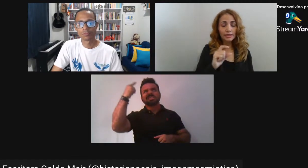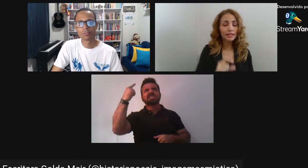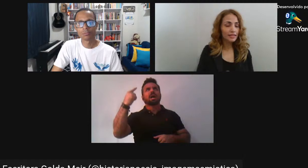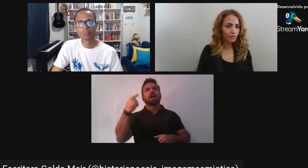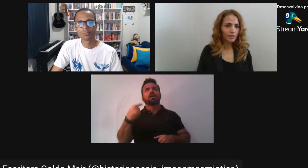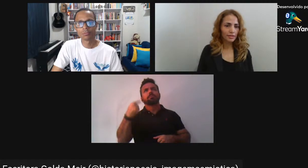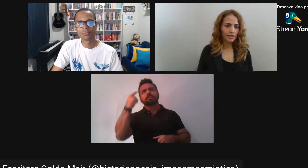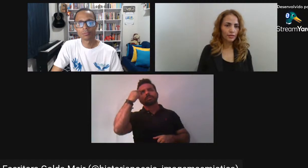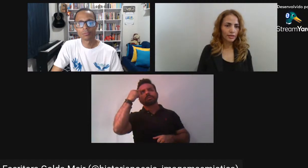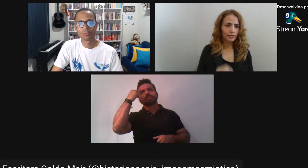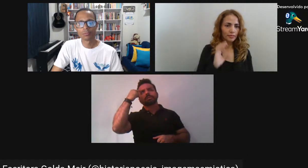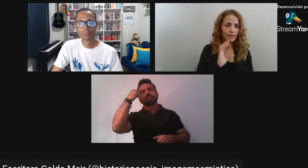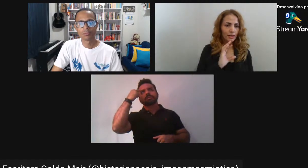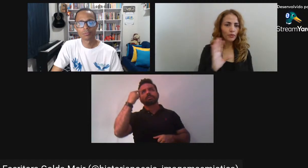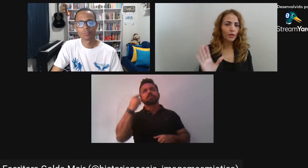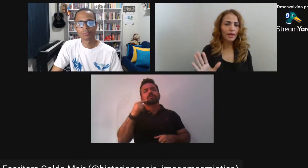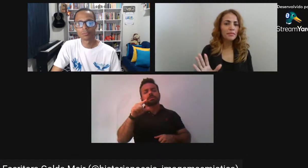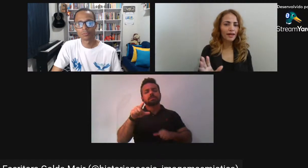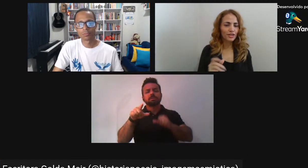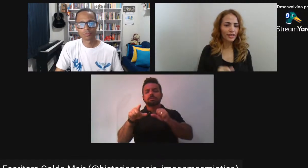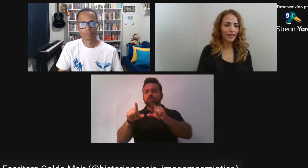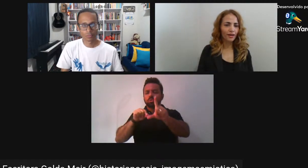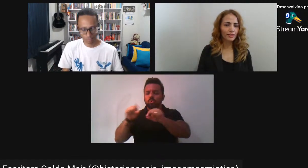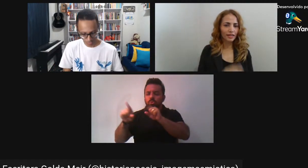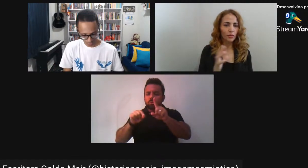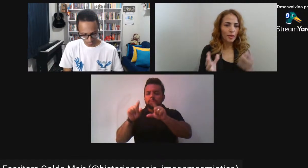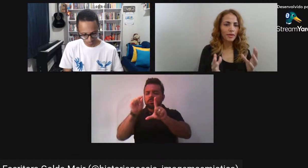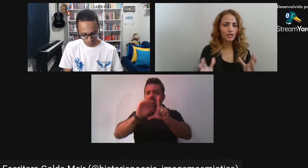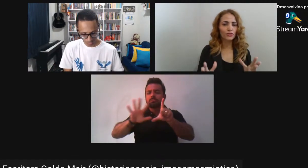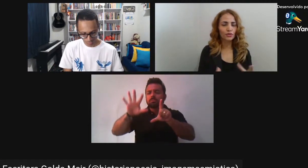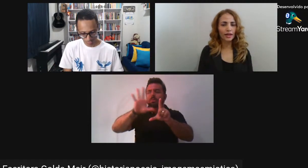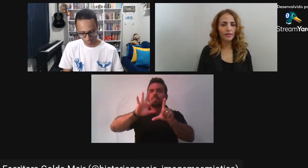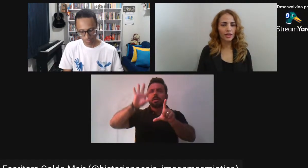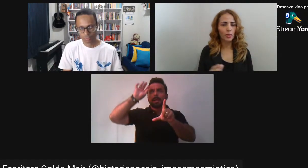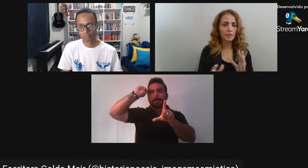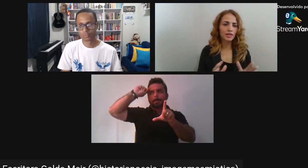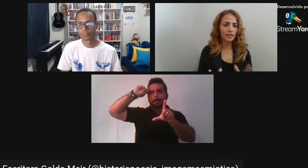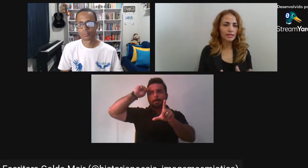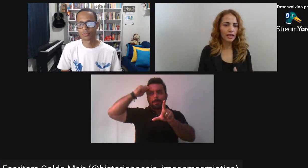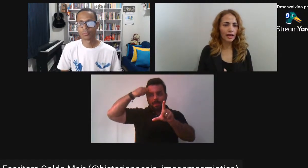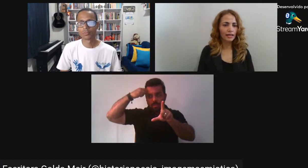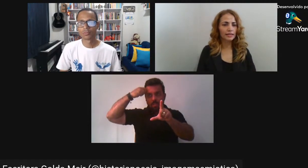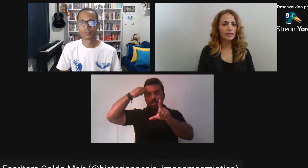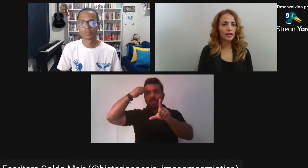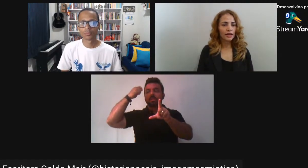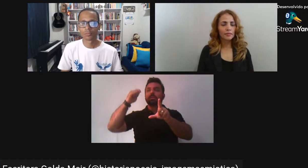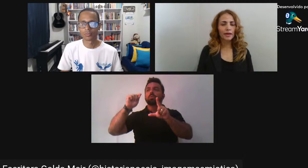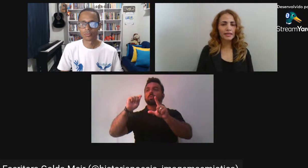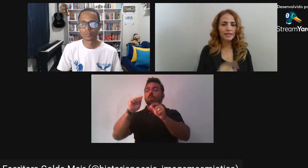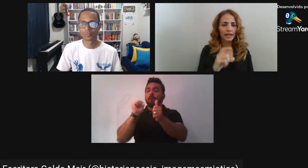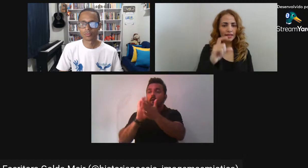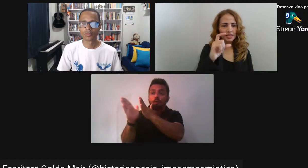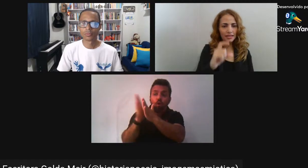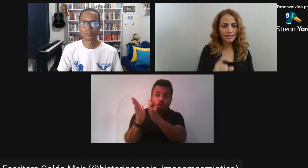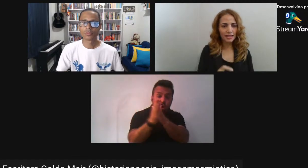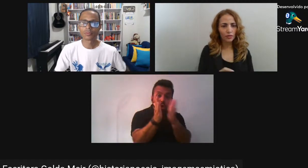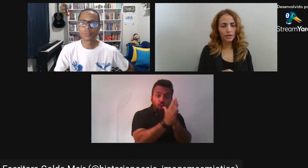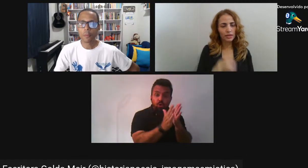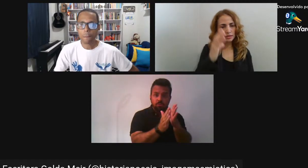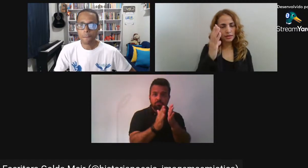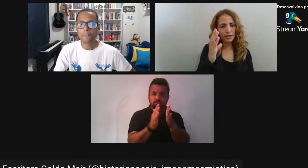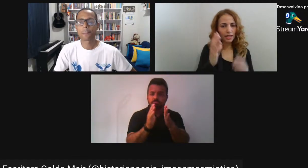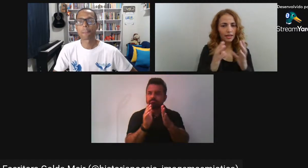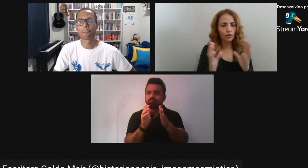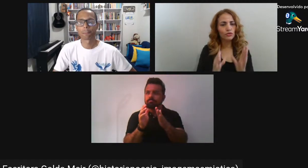descrição Desses negros Mas não a imagem real deles Não uma imagem fotográfica Não uma imagem desenhada Mas a descrição